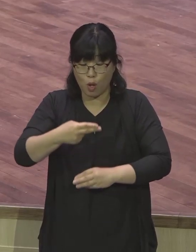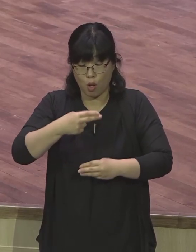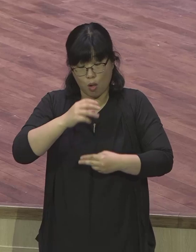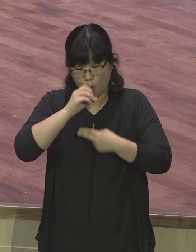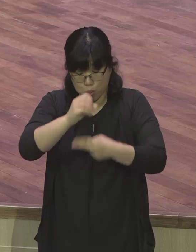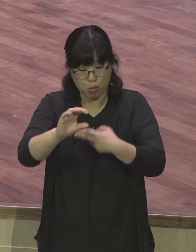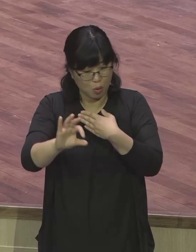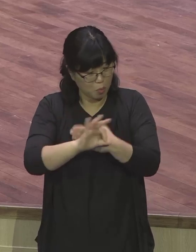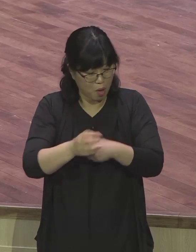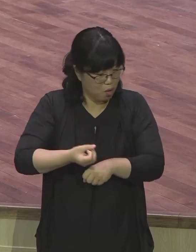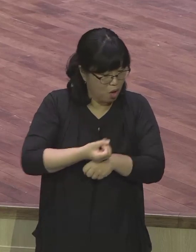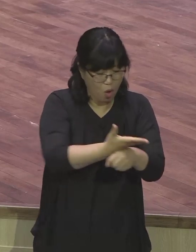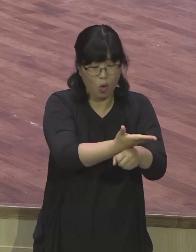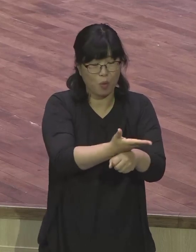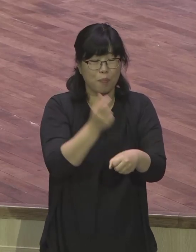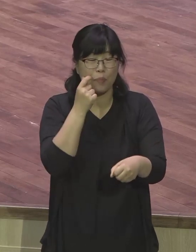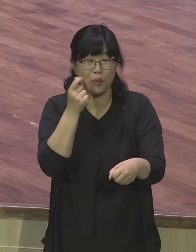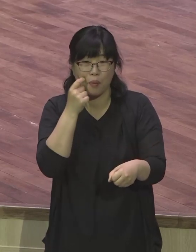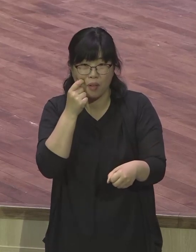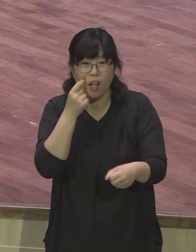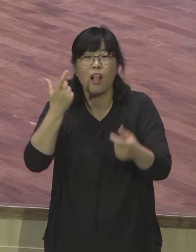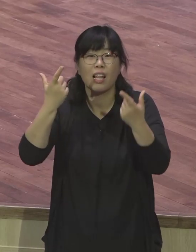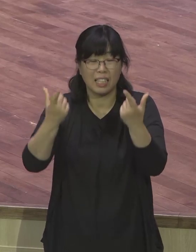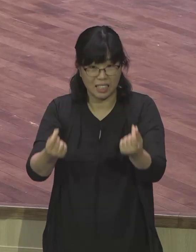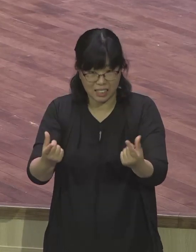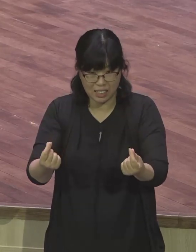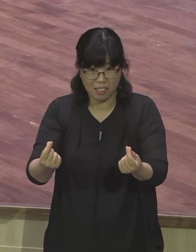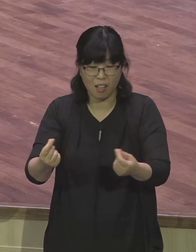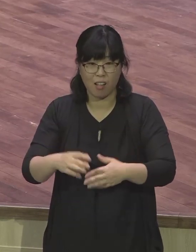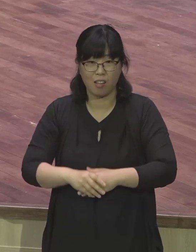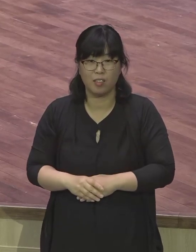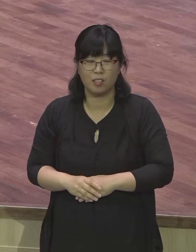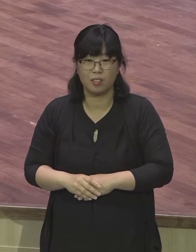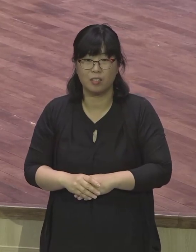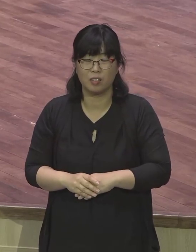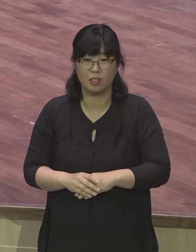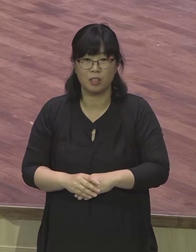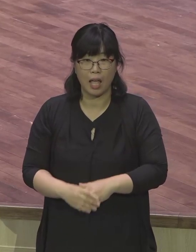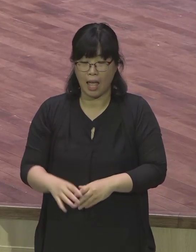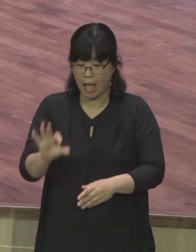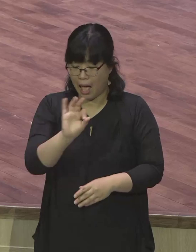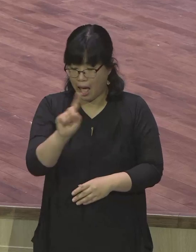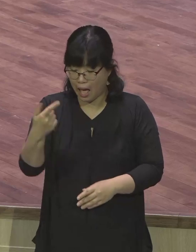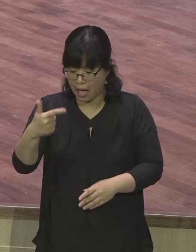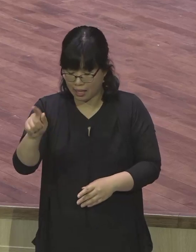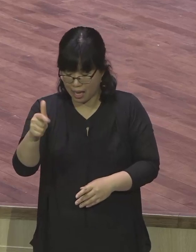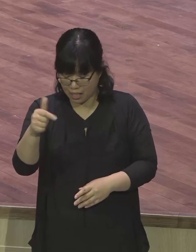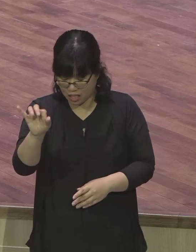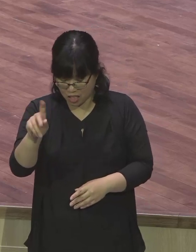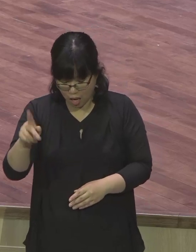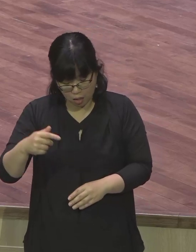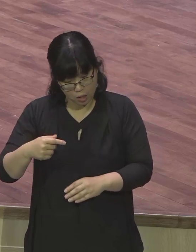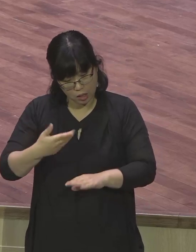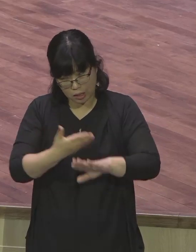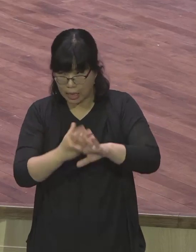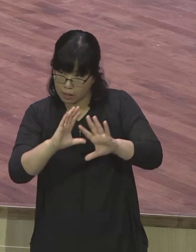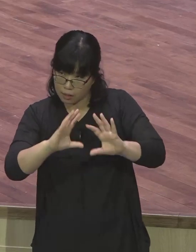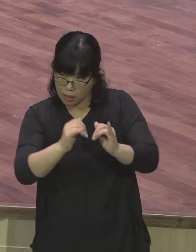전달할 수 없듯이 아나니아에게는 이방인 성교에 대한 가슴이 있었기 때문에 바울에게 그